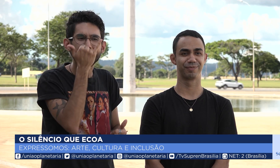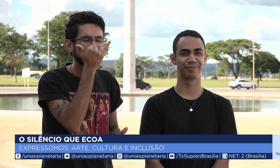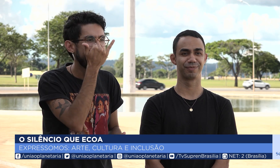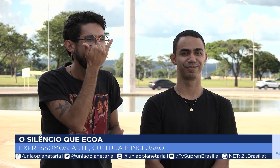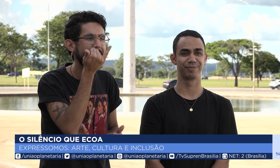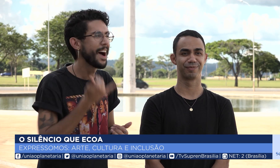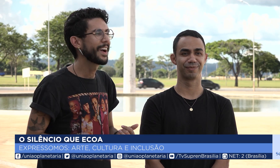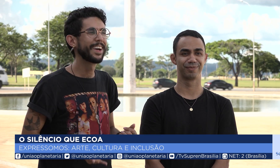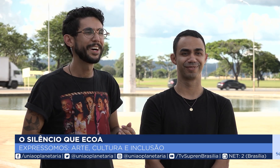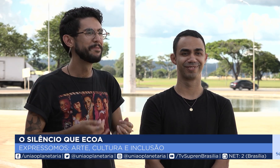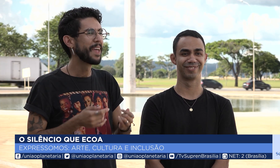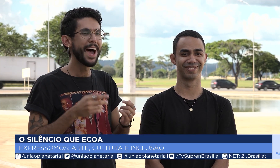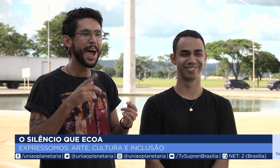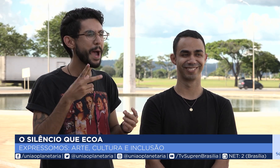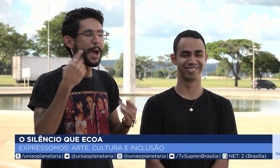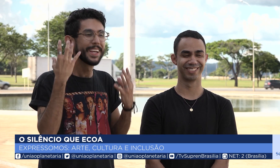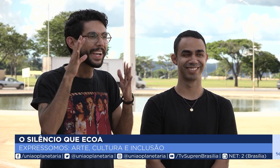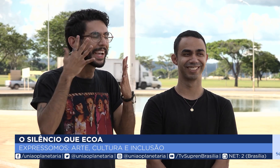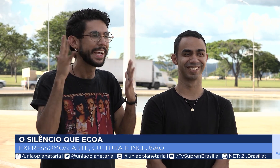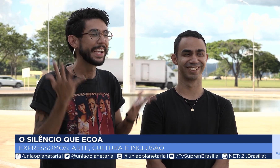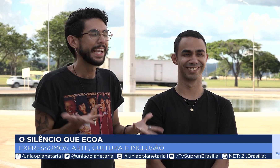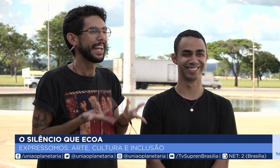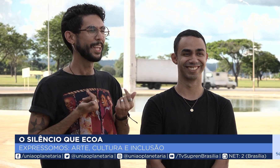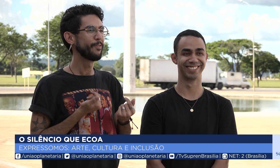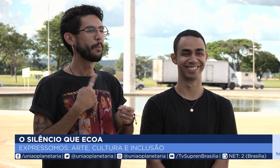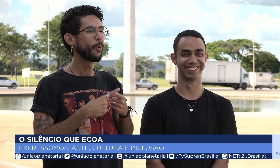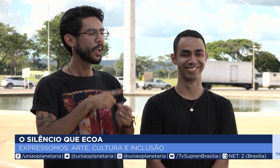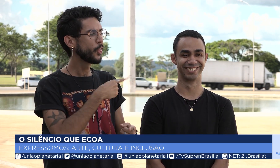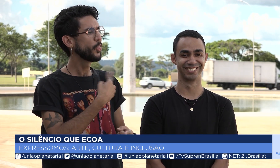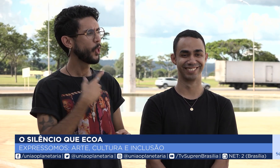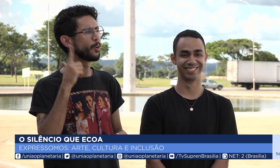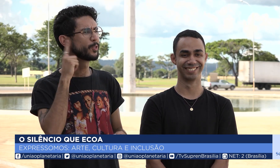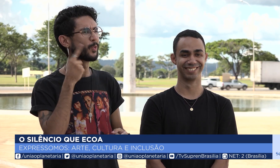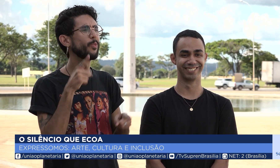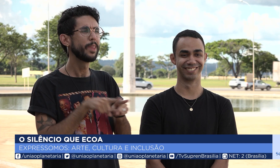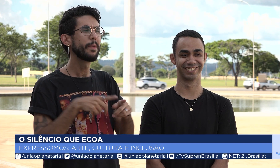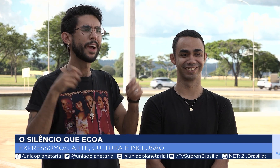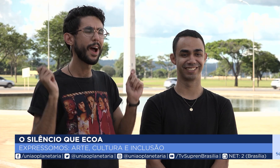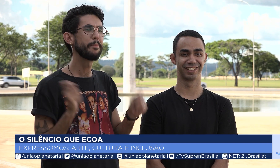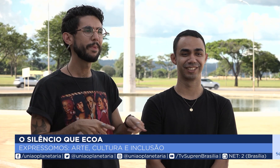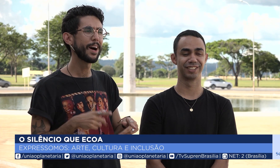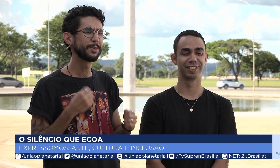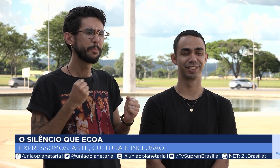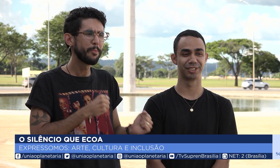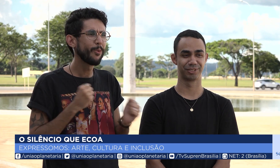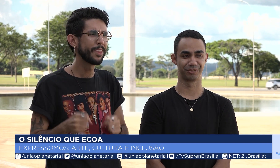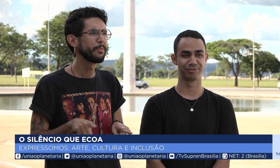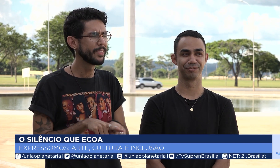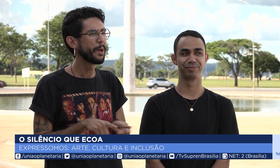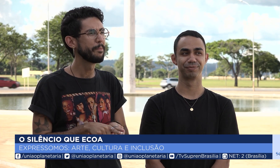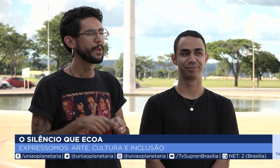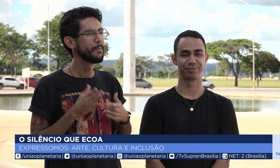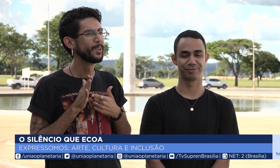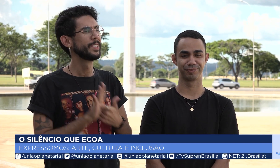Então é uma alegria incrível, indescritível, porque os surdos são capazes, eles têm esse poder de mostrar essa arte.